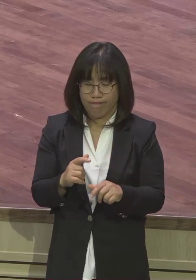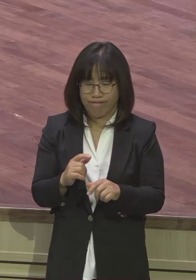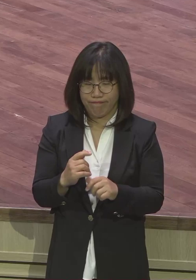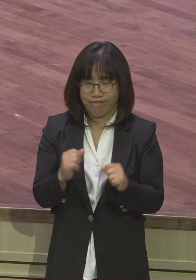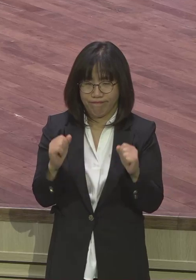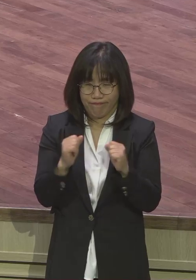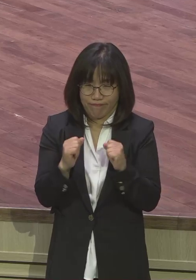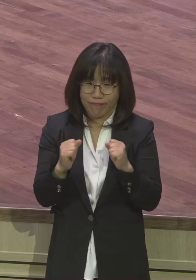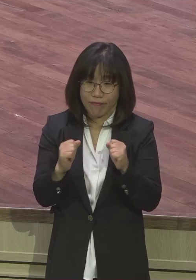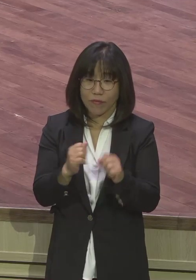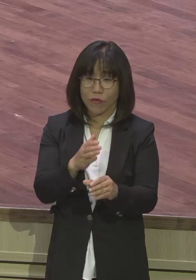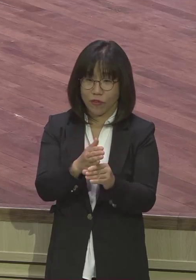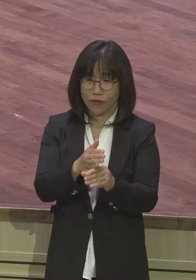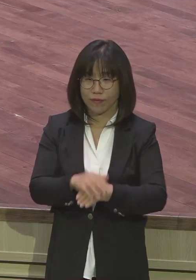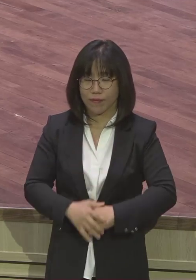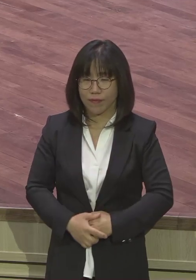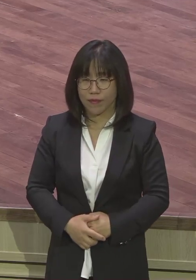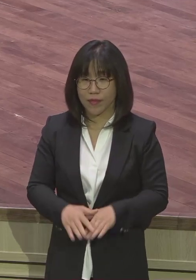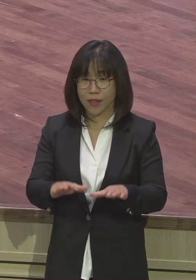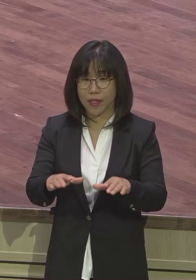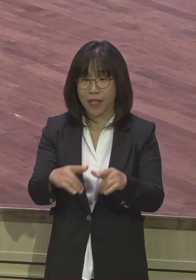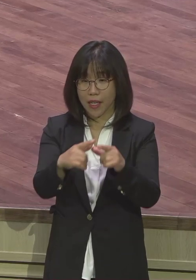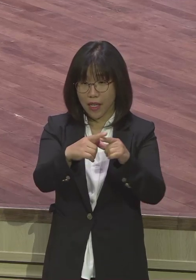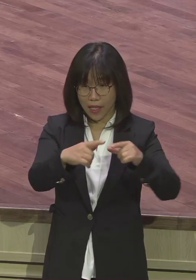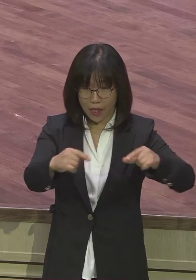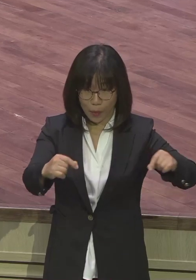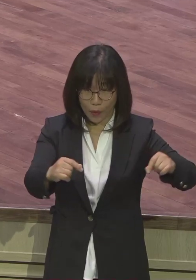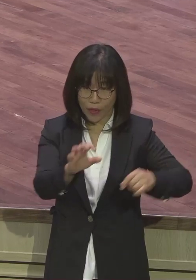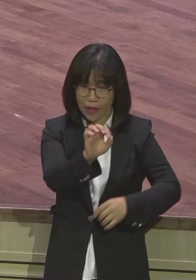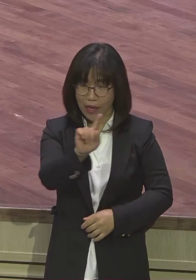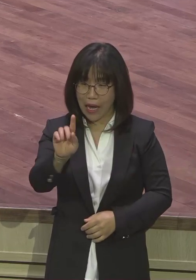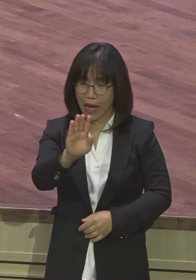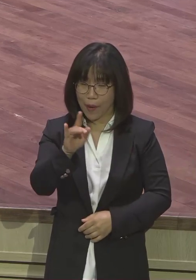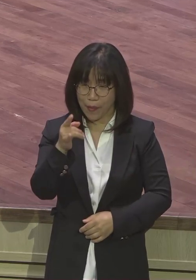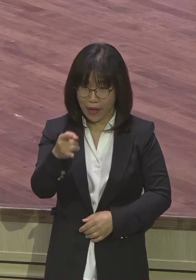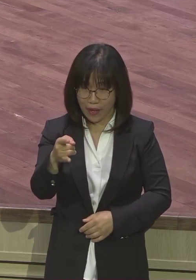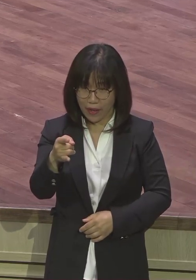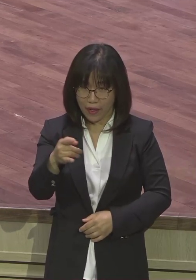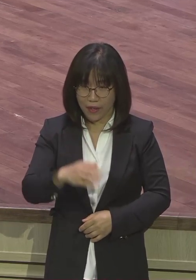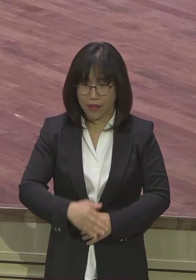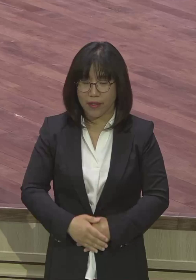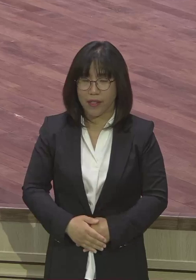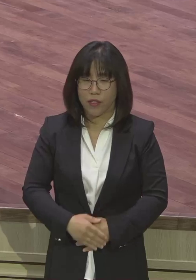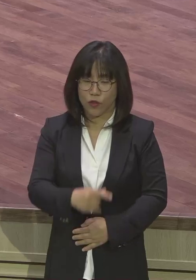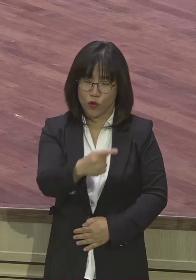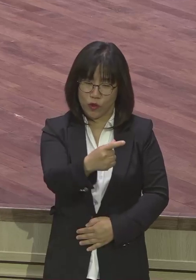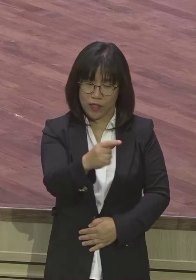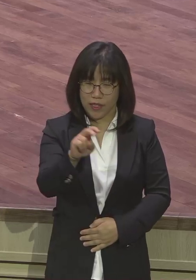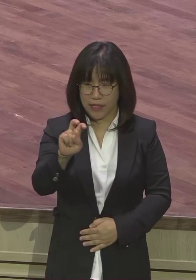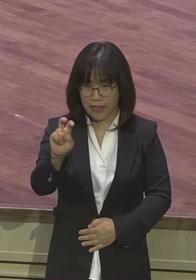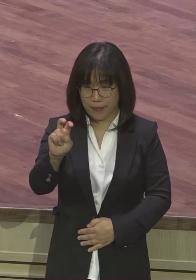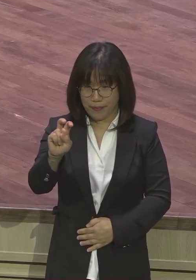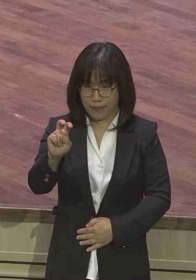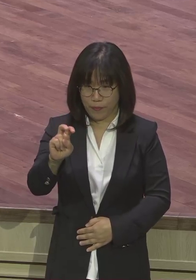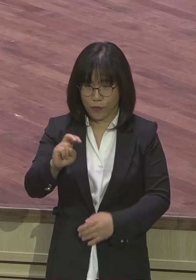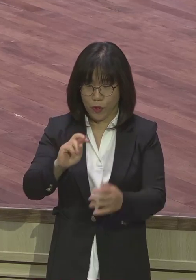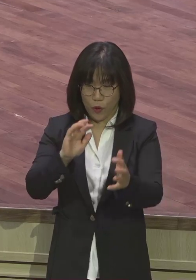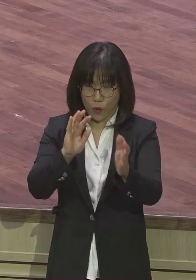G20 정상회담 때 자유무역에 대해서 강조를 해놓고 며칠